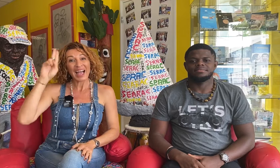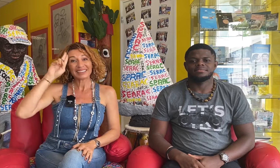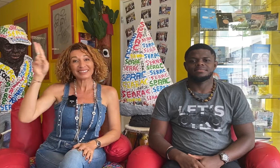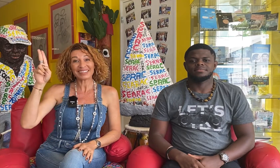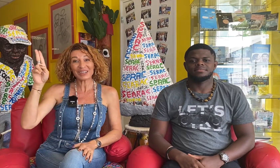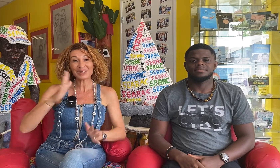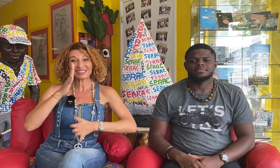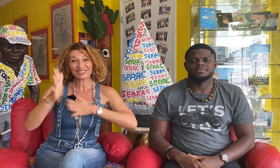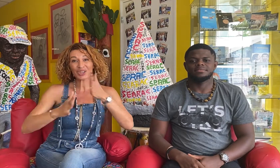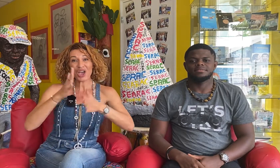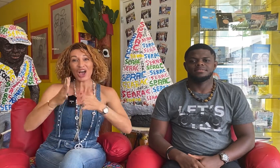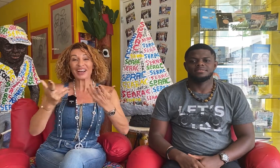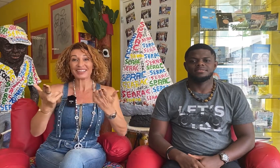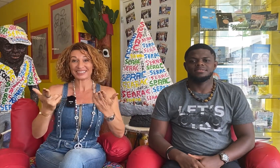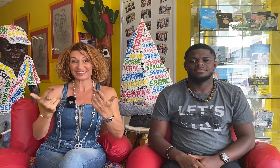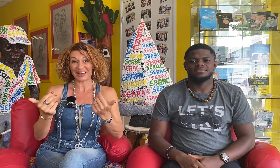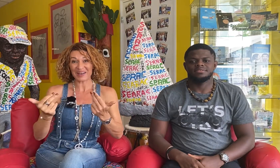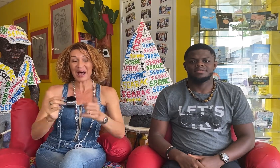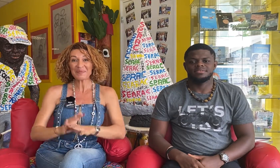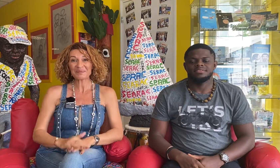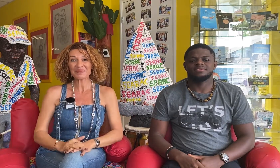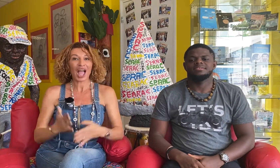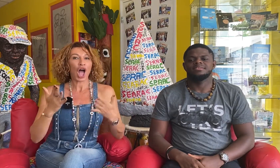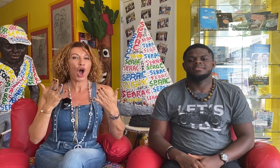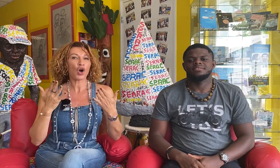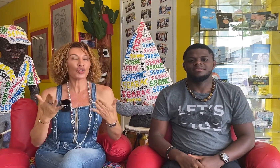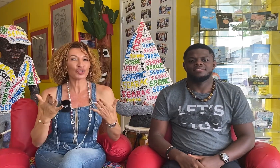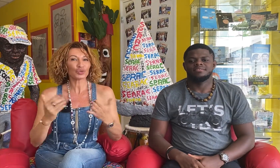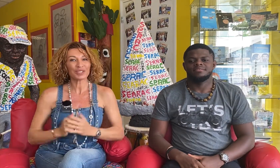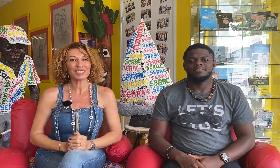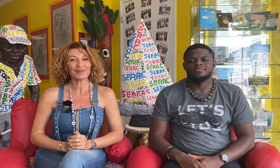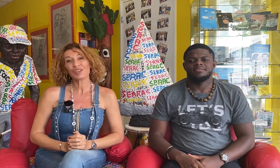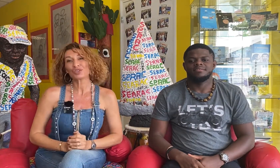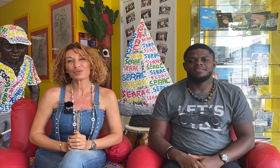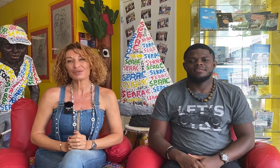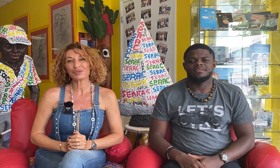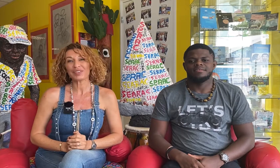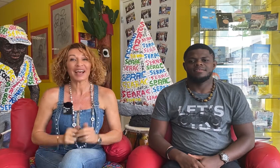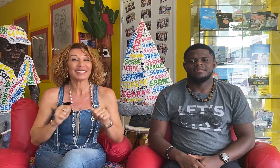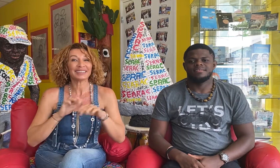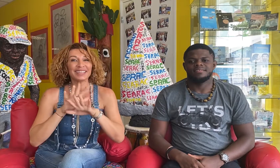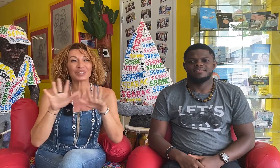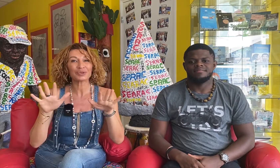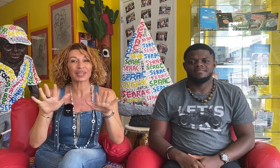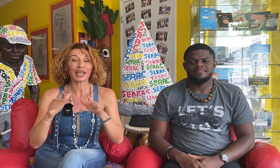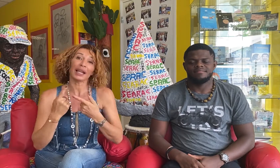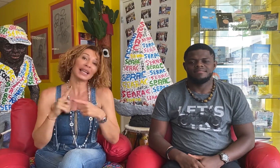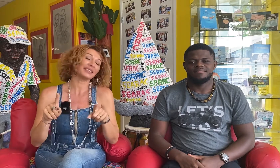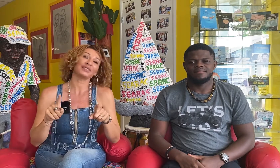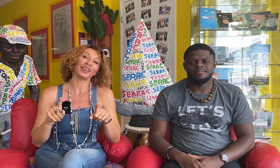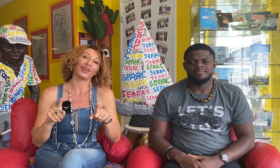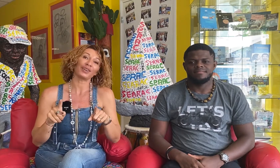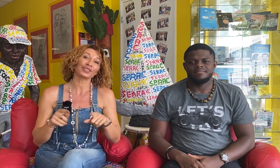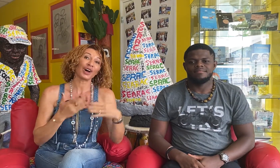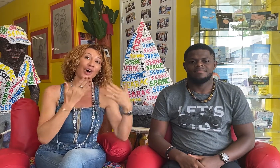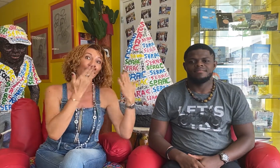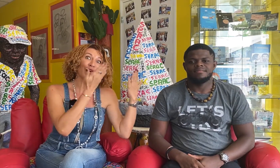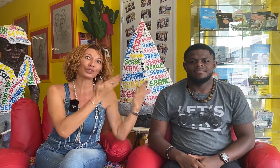Salut les signers, ça va ? Aujourd'hui, je vais vous faire découvrir la différence entre